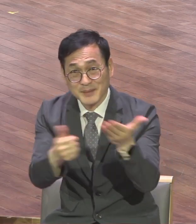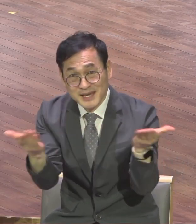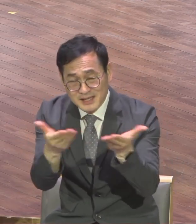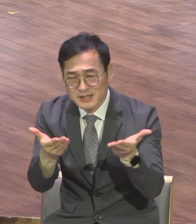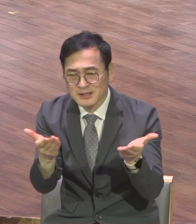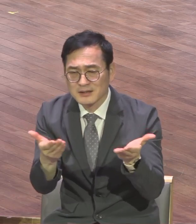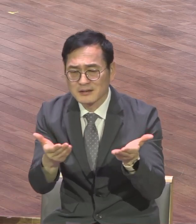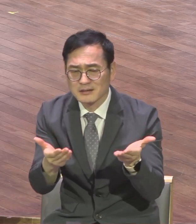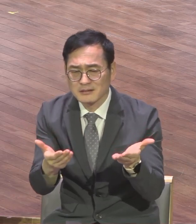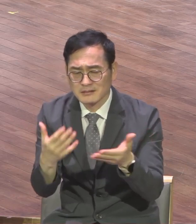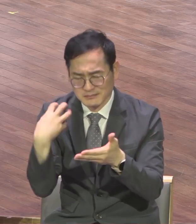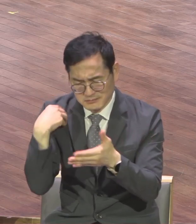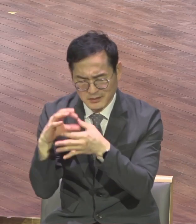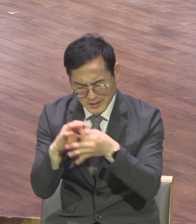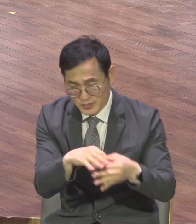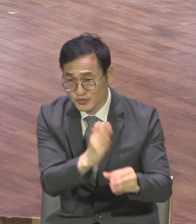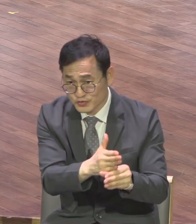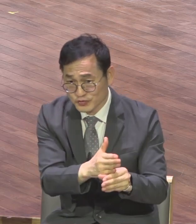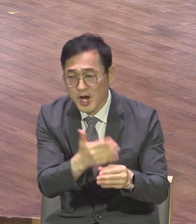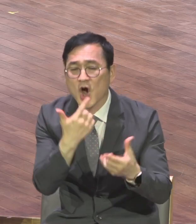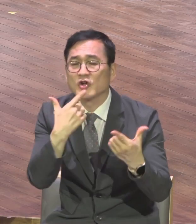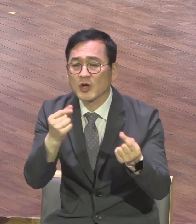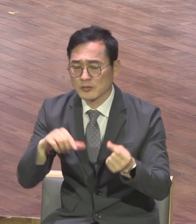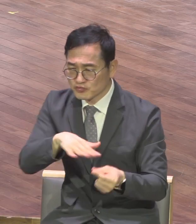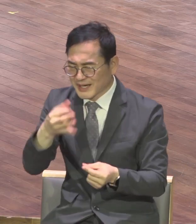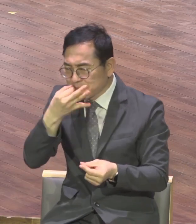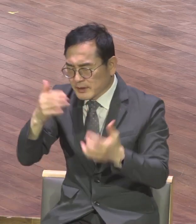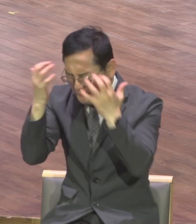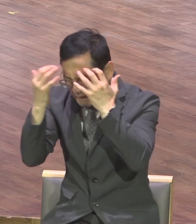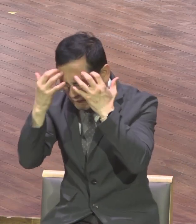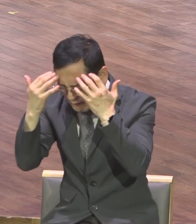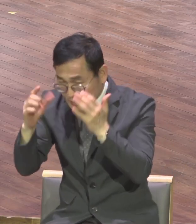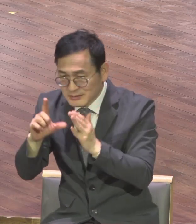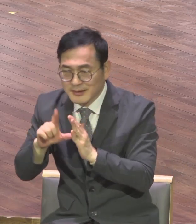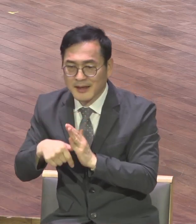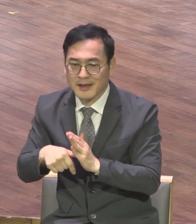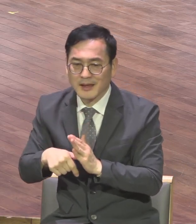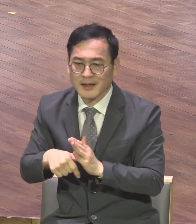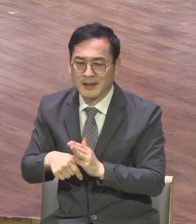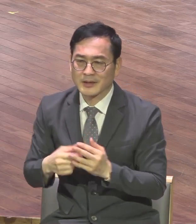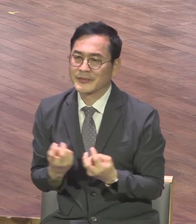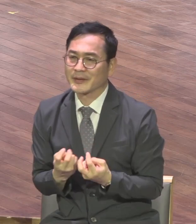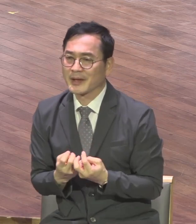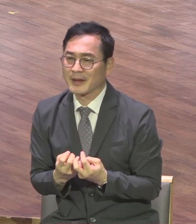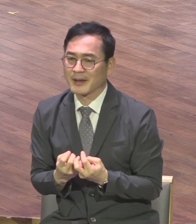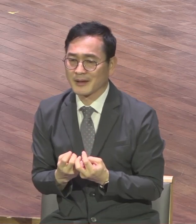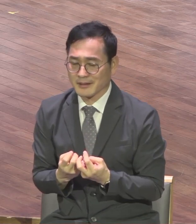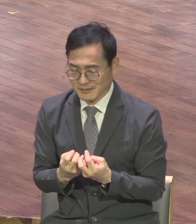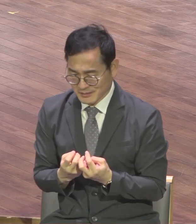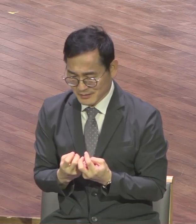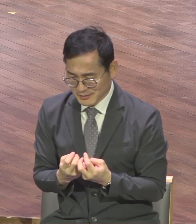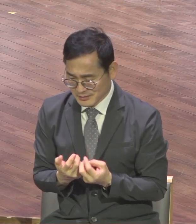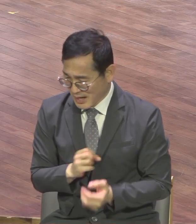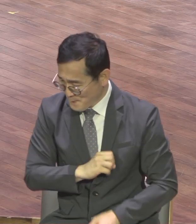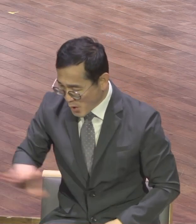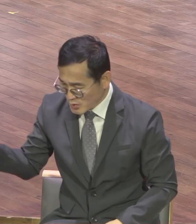버려야 하는지 결단을 내려야 돼요 광풍이 왔을 때 뭘 버려야 될지 뭘 붙잡아야 될지